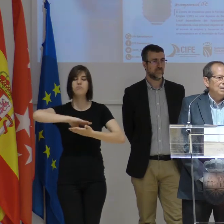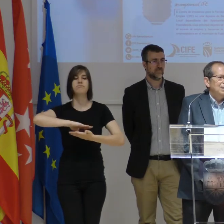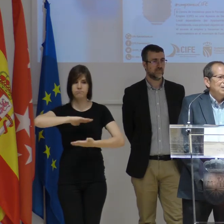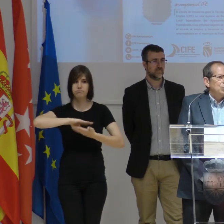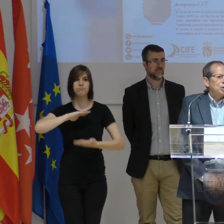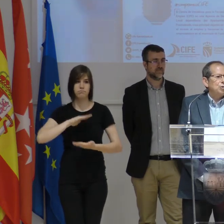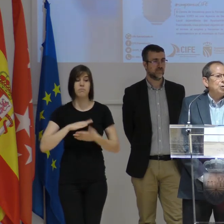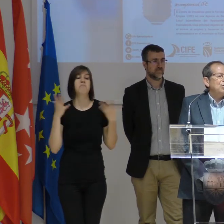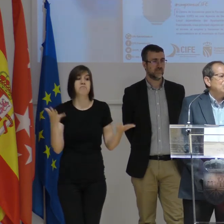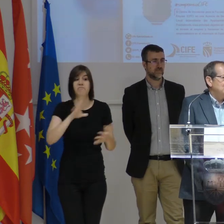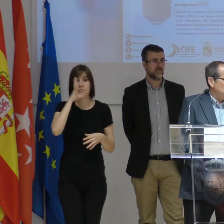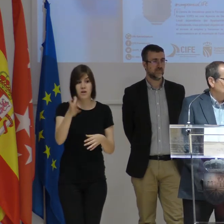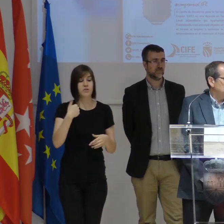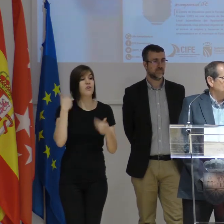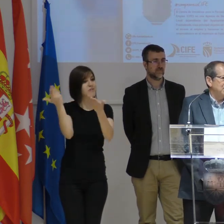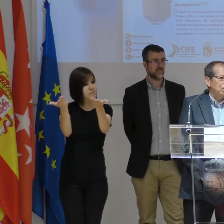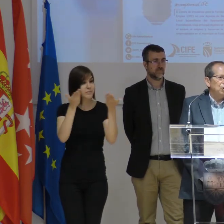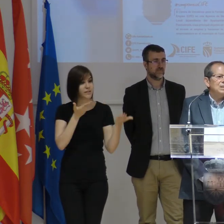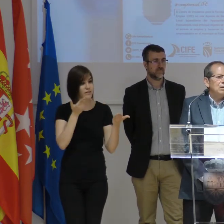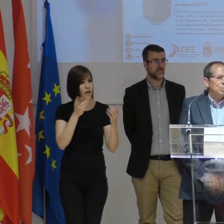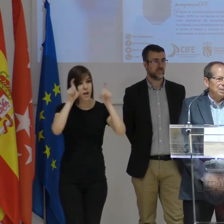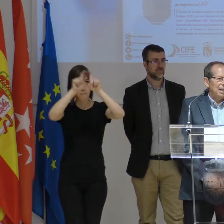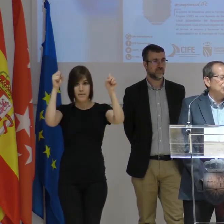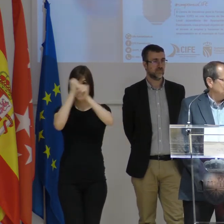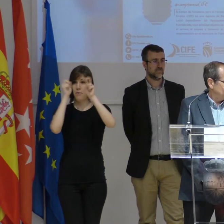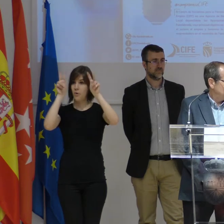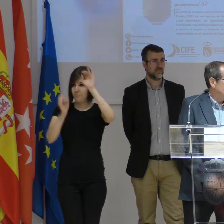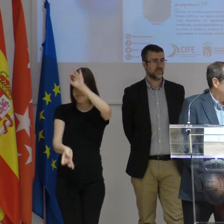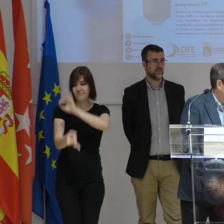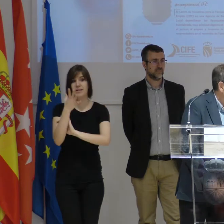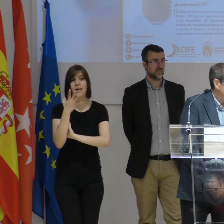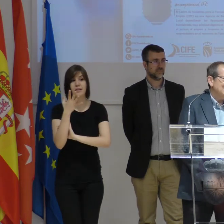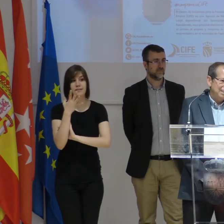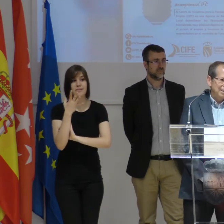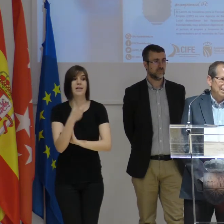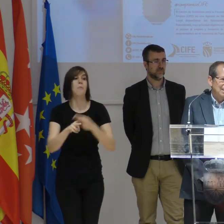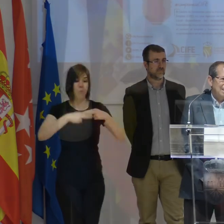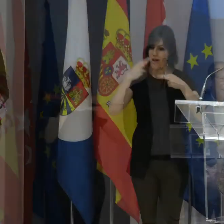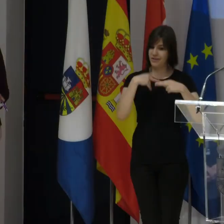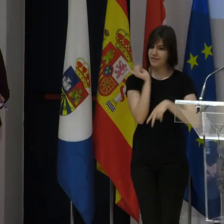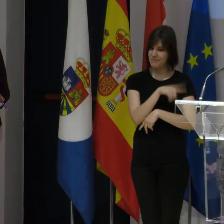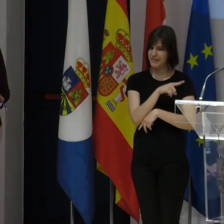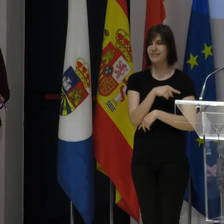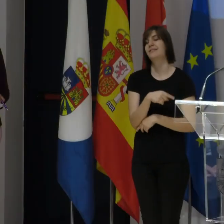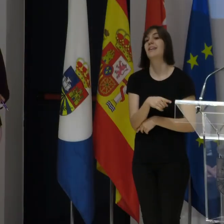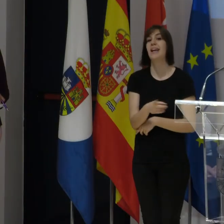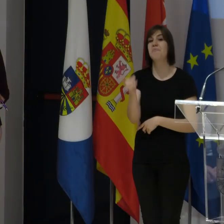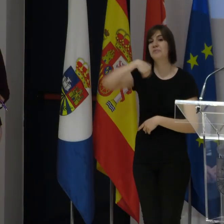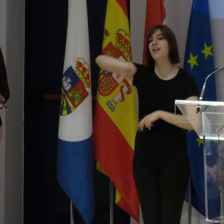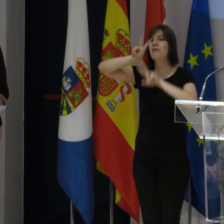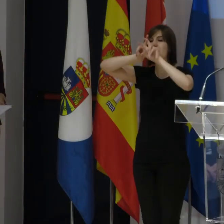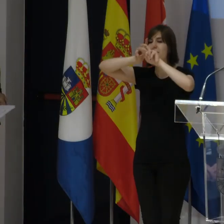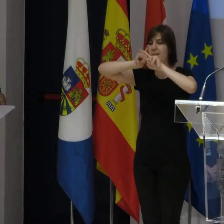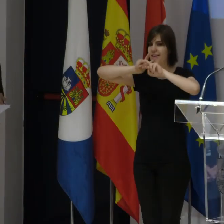ahí. Por eso os invito a los emprendedores, a los empresarios, a las autoridades a que exploréis